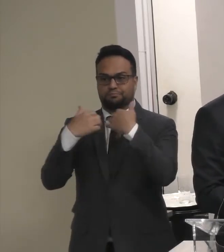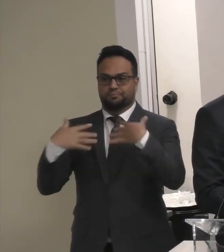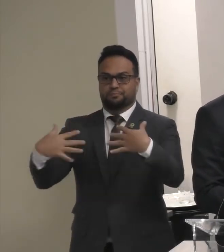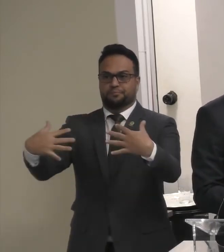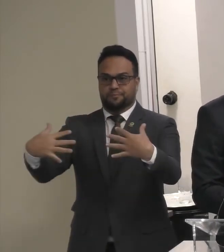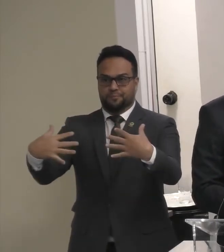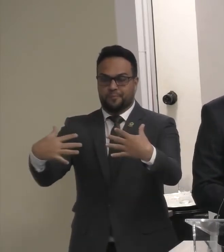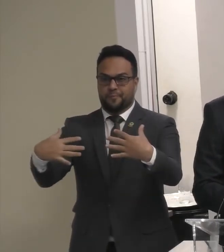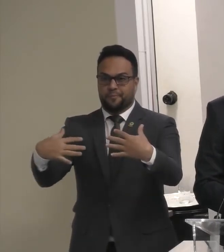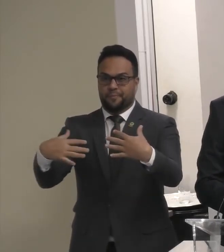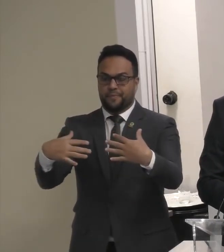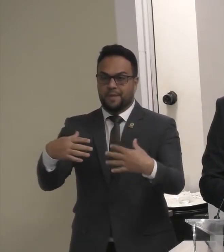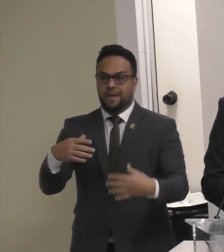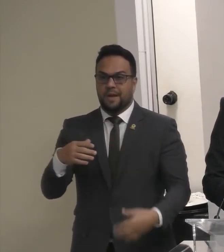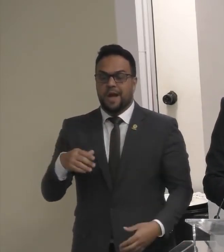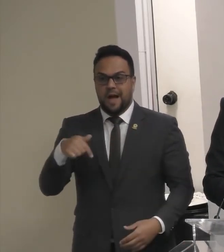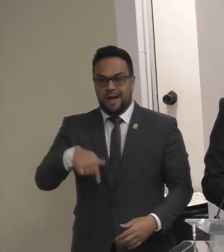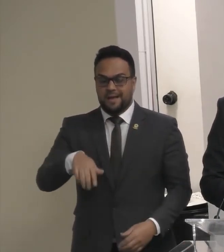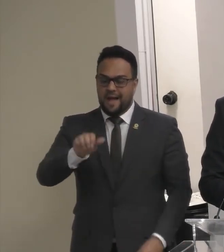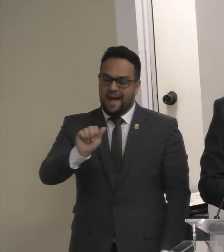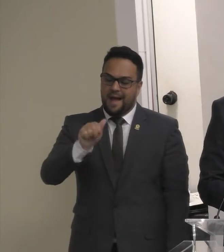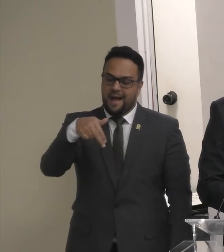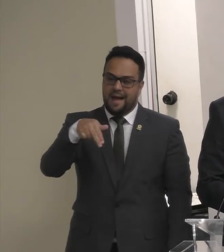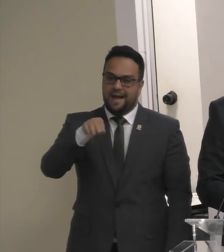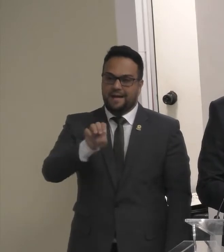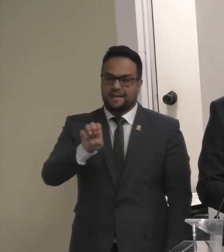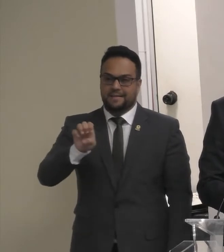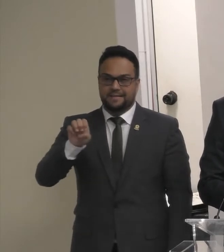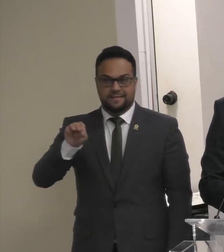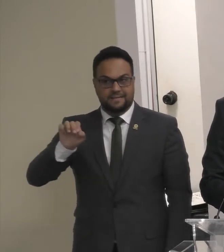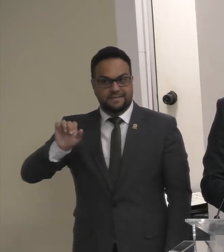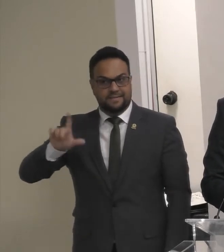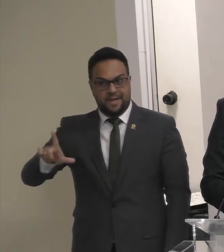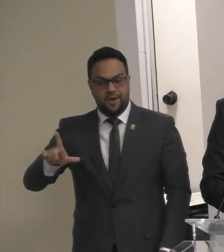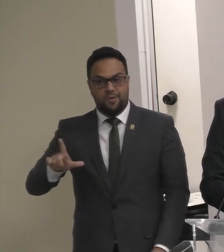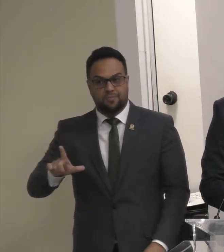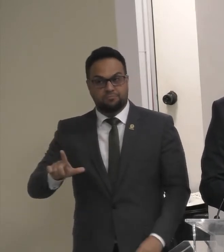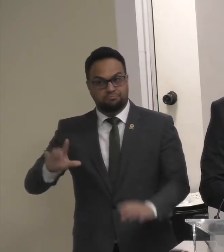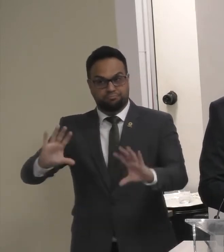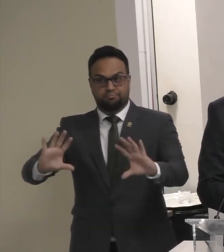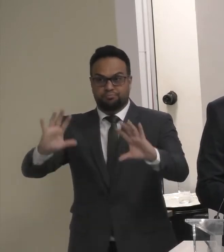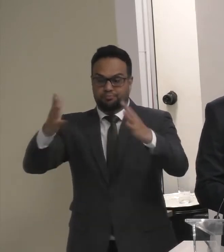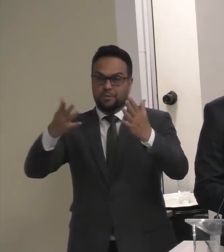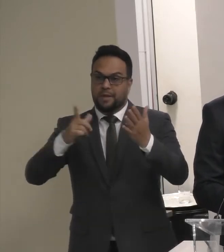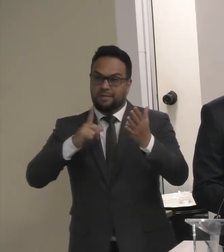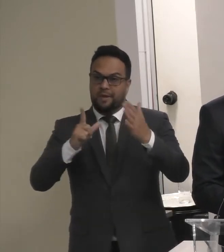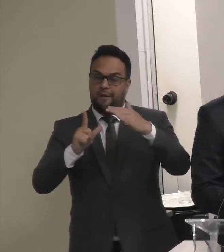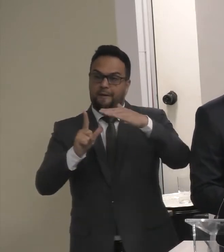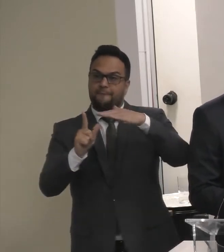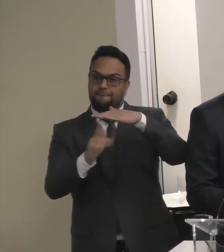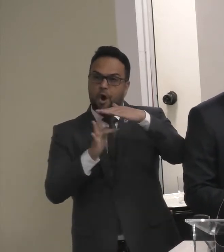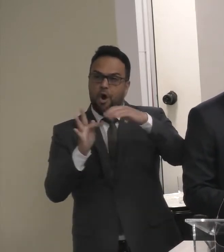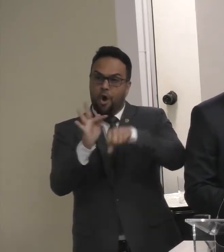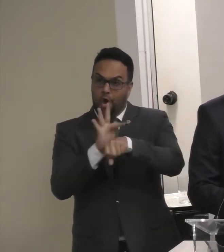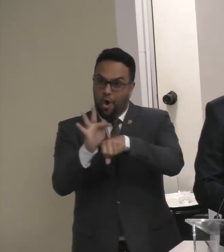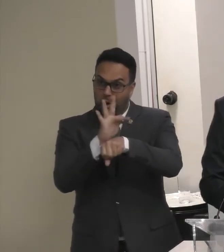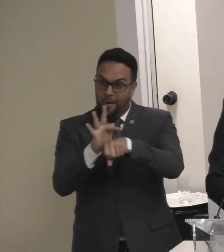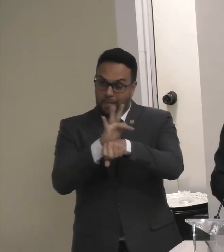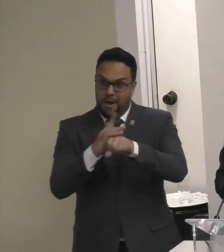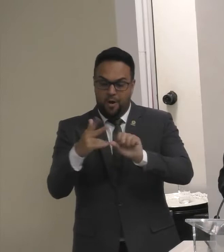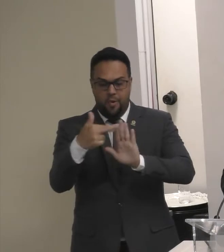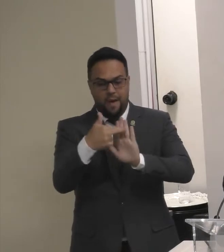nossa agência Nacional de energia Elétrica Solenidade Essa que formaliza A alteração Das regras De